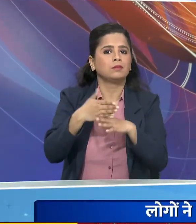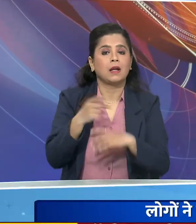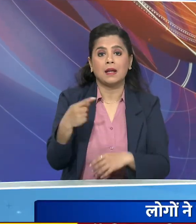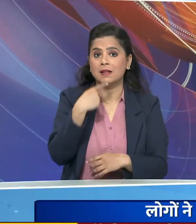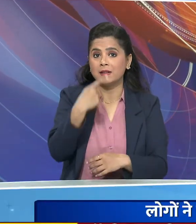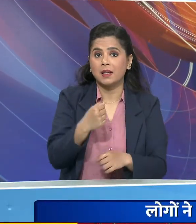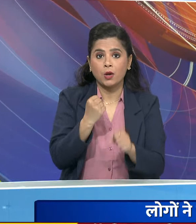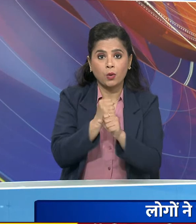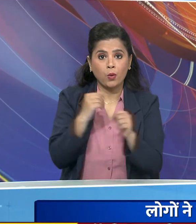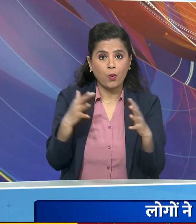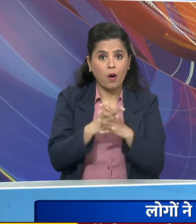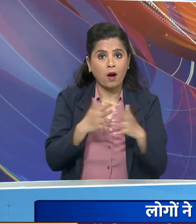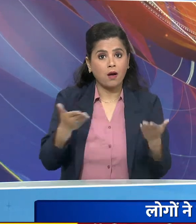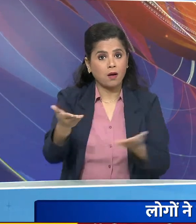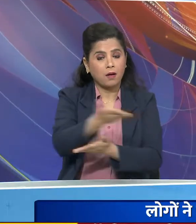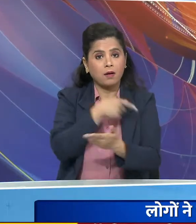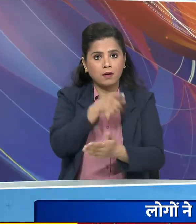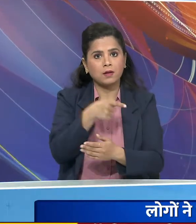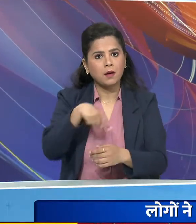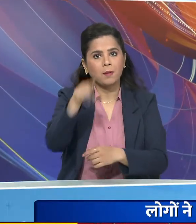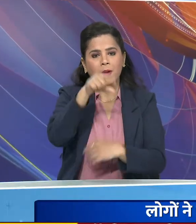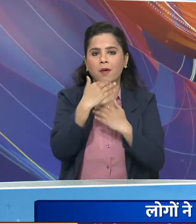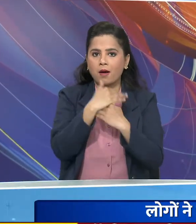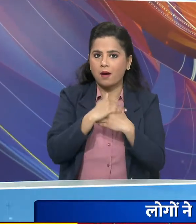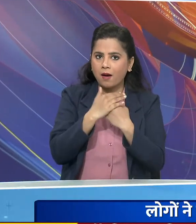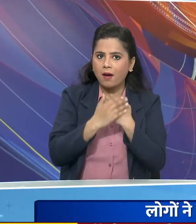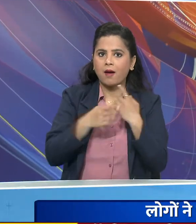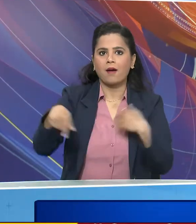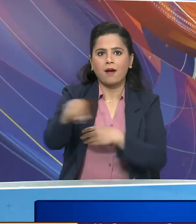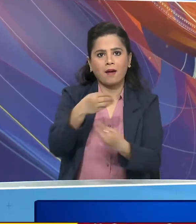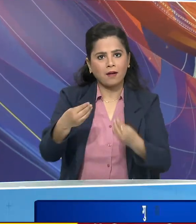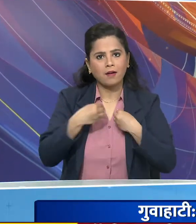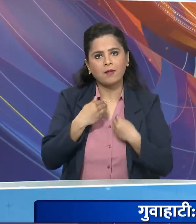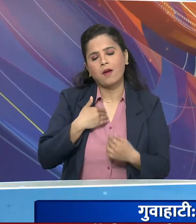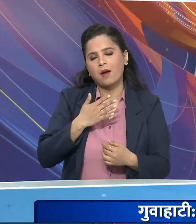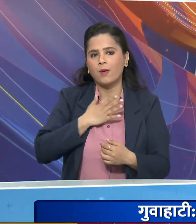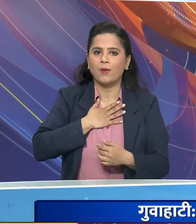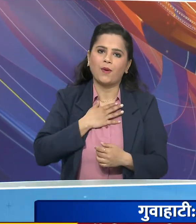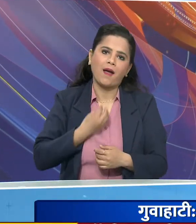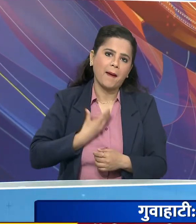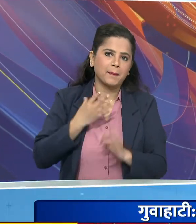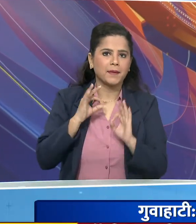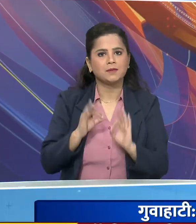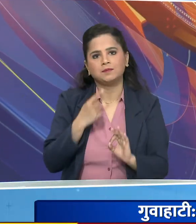गोहाटी में उन्हें मिले प्यार उसने से अभी भूत हैं